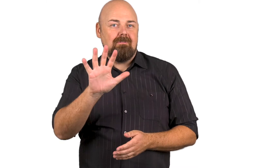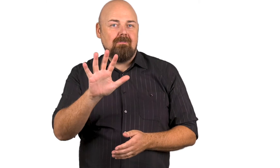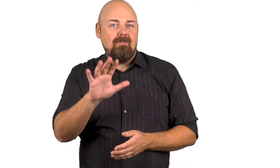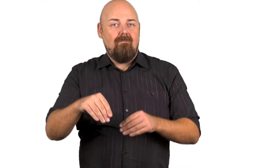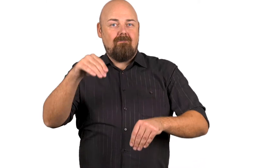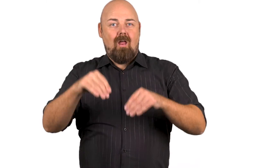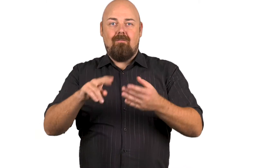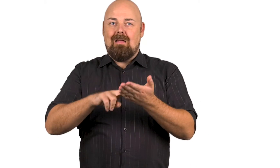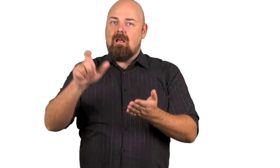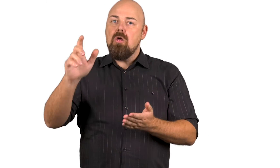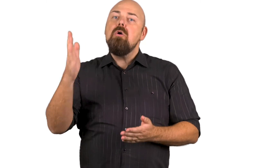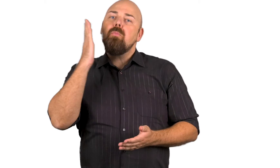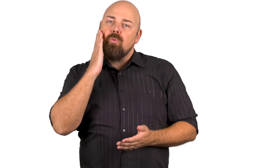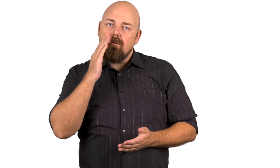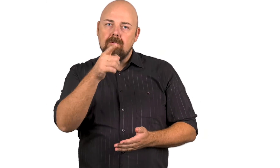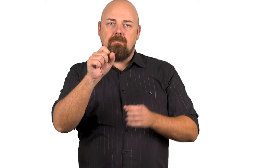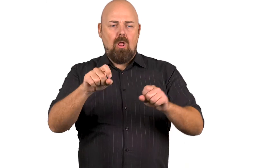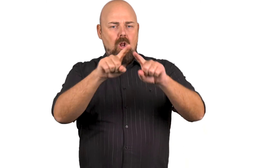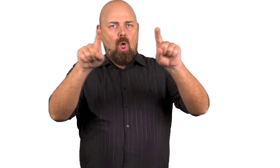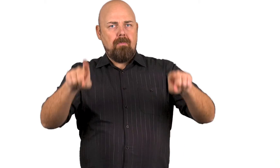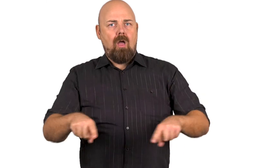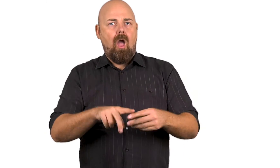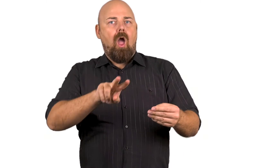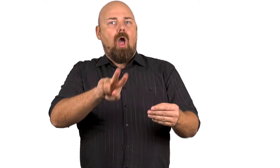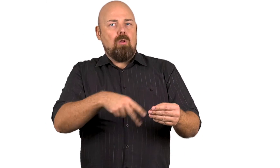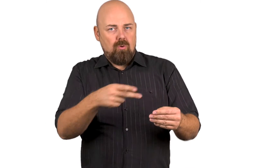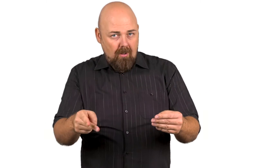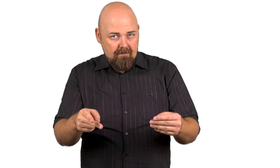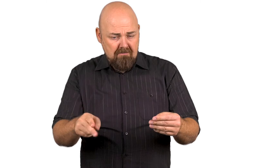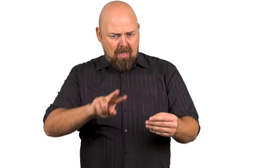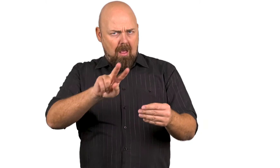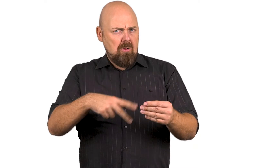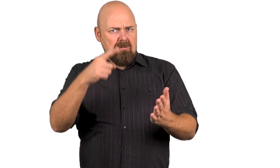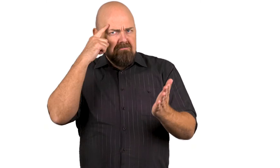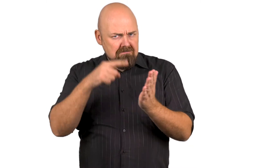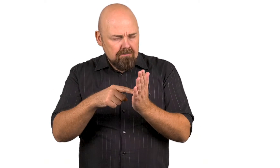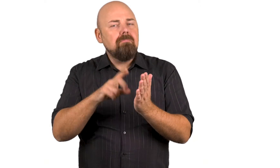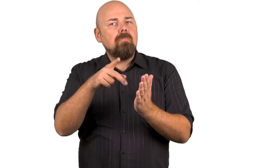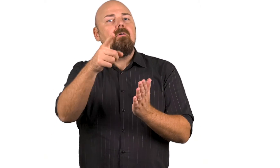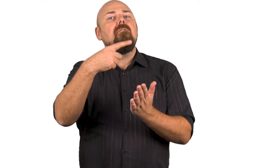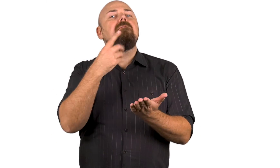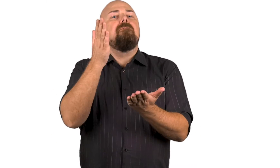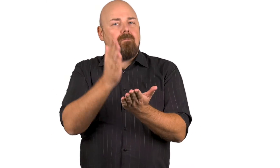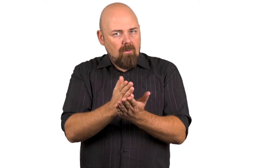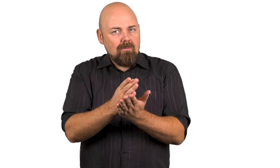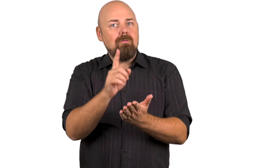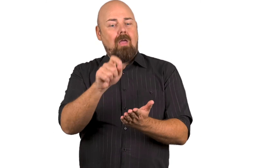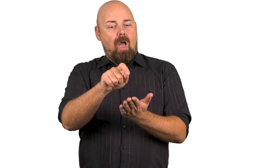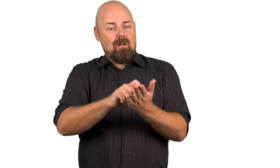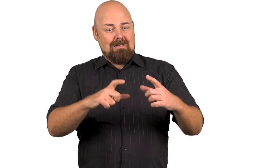5. Vaalivirkailija pyytää, että allekirjoitat lomakkeen. Allekirjoituksella vakuutat, että